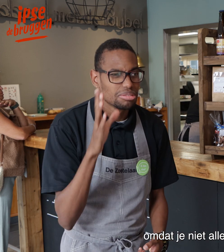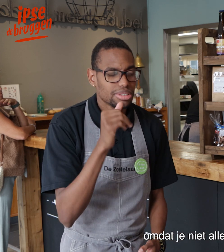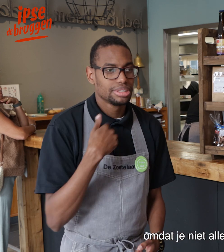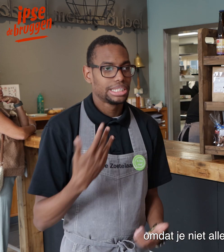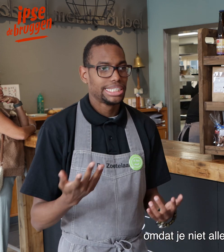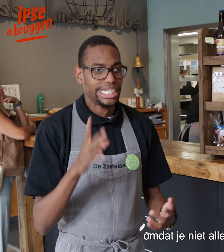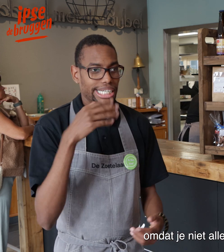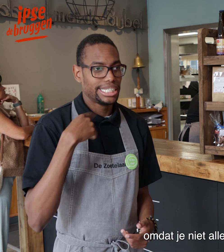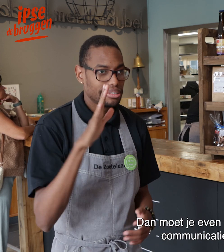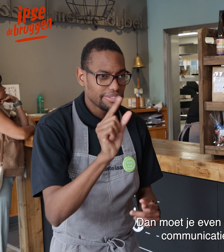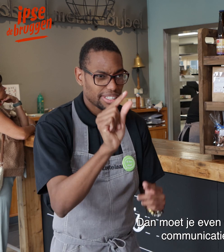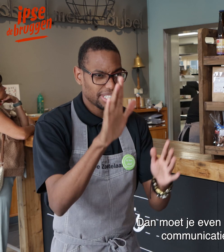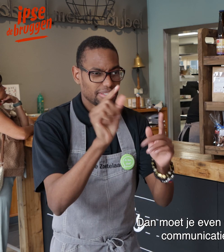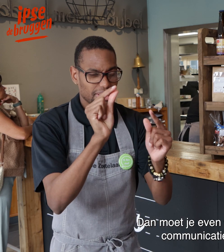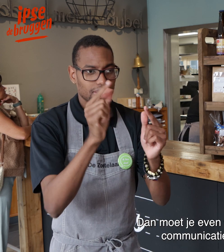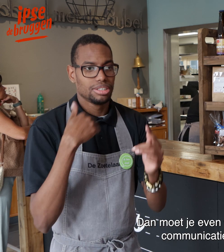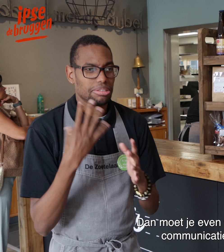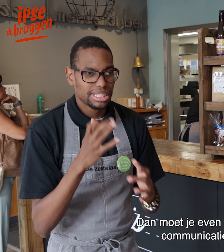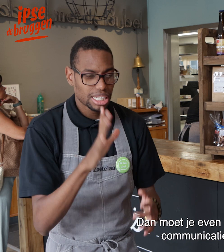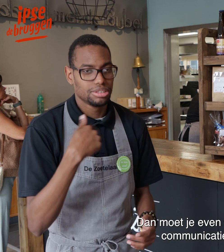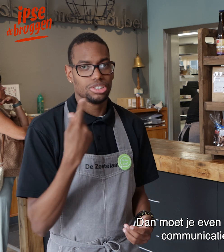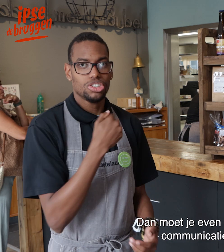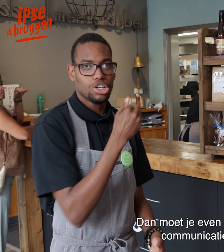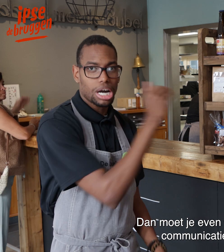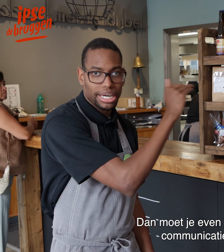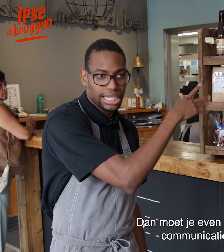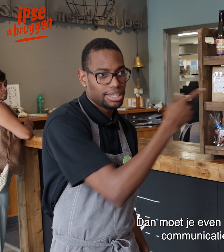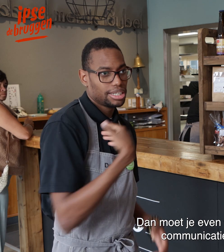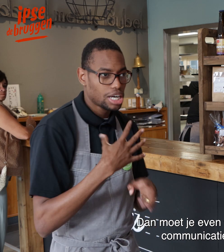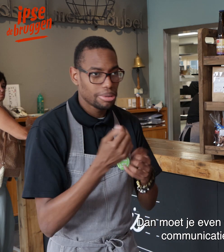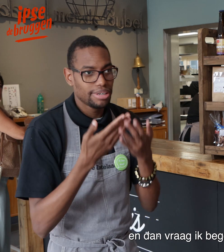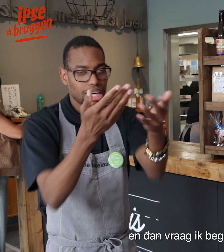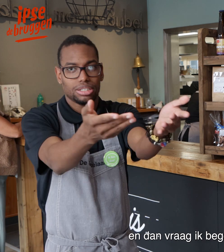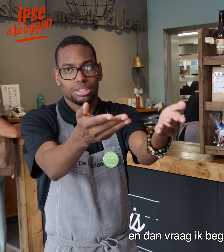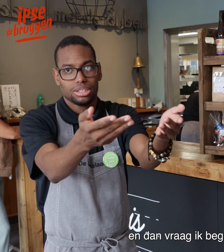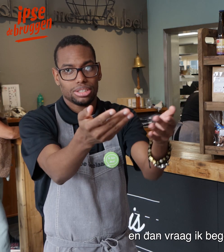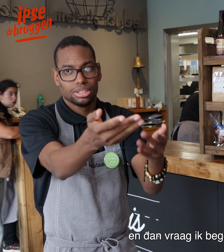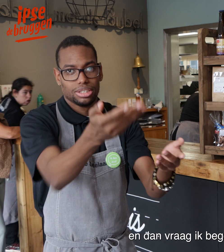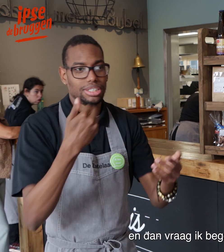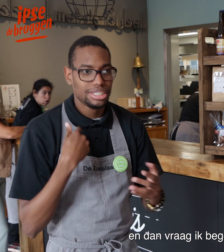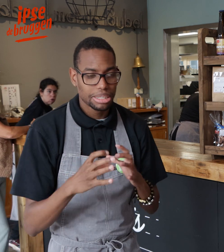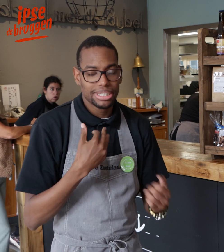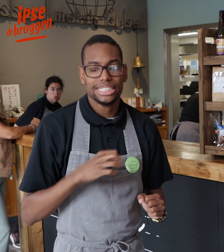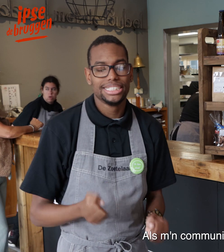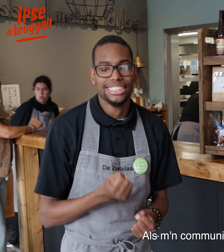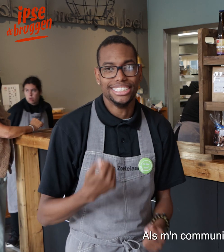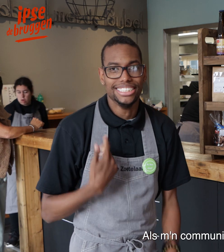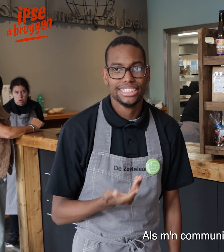omdat je niet alles kan volgen. En dan moet je even wachten. Soms als de communicatie niet lukt. En dan vraag ik begeleiding als hulp. Als mijn